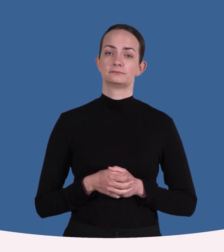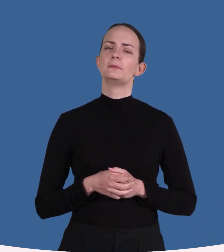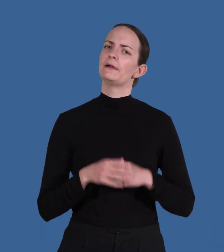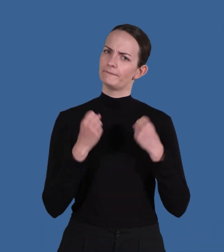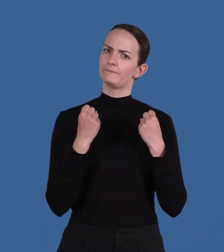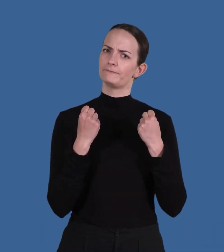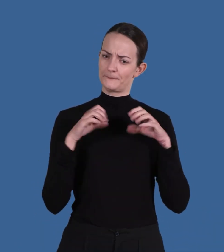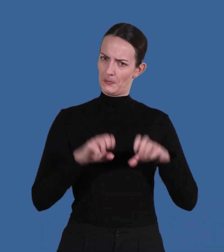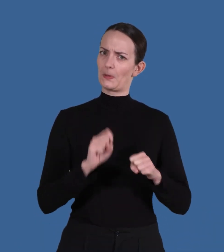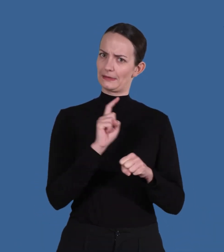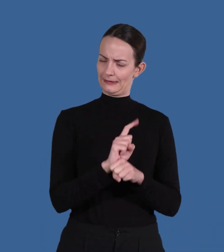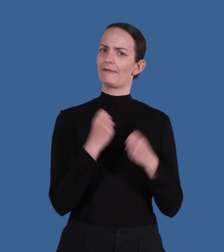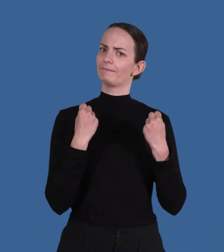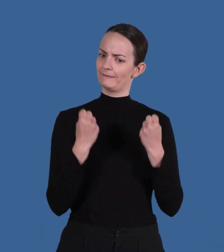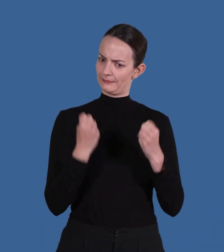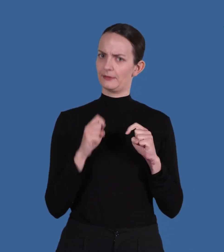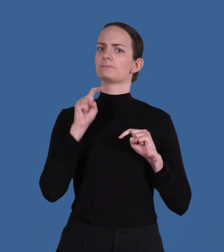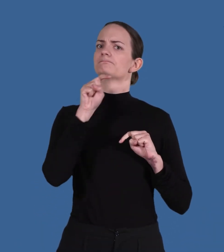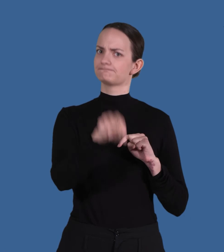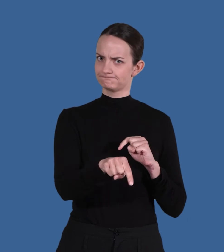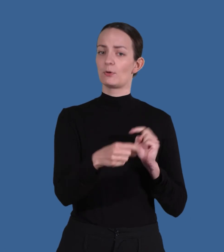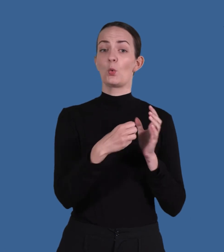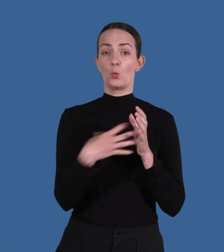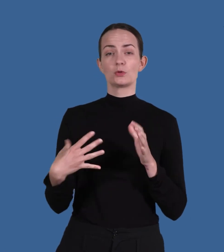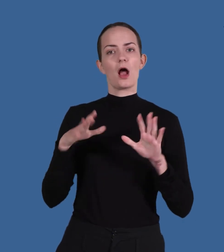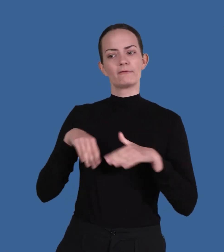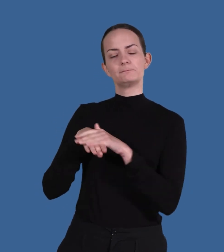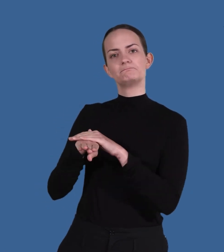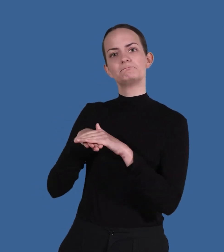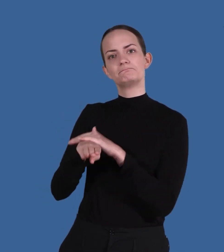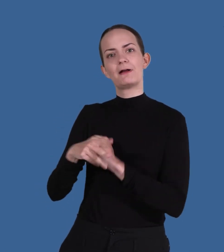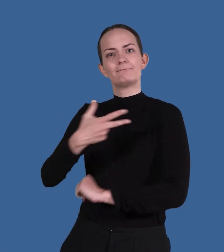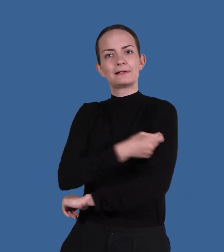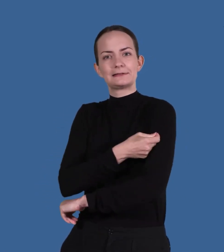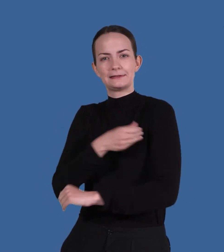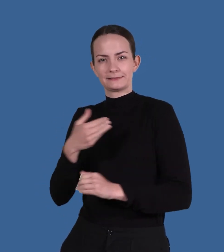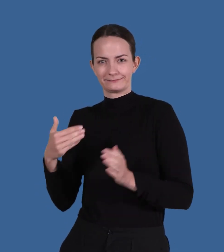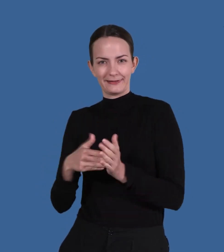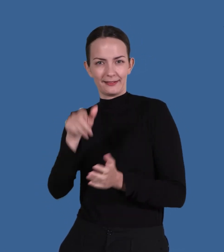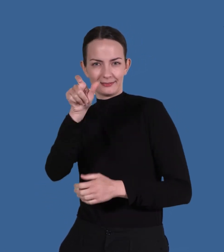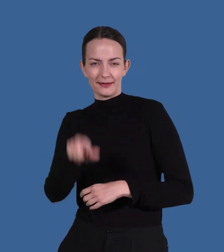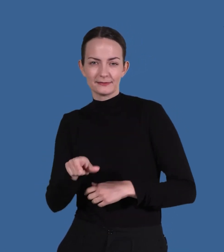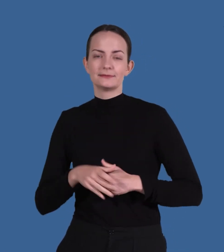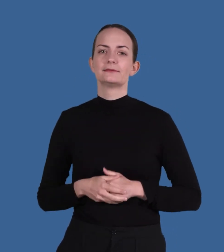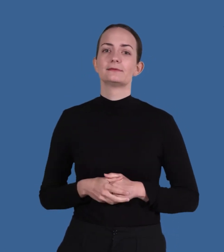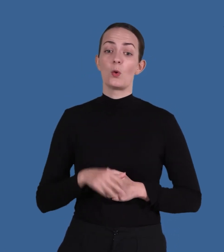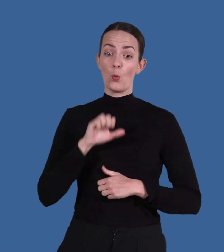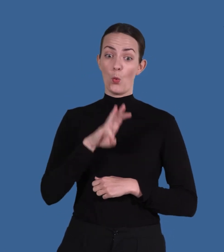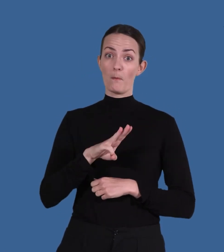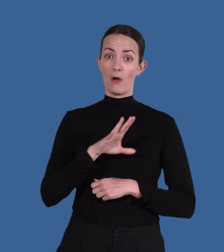Det är viktigt att du kommer på din bokade tid eftersom vaccin reserverats för dig Men om du har symptom